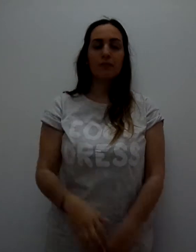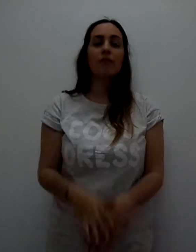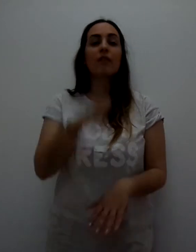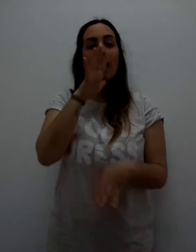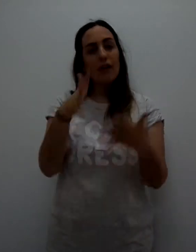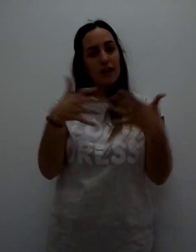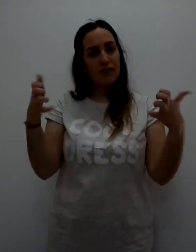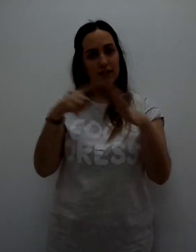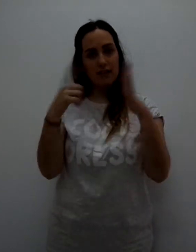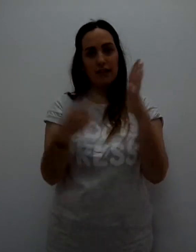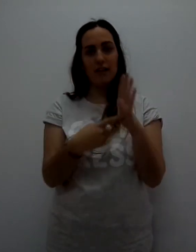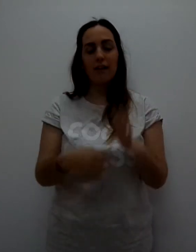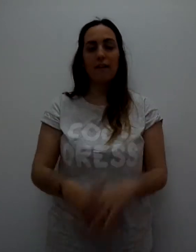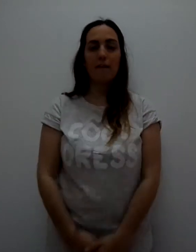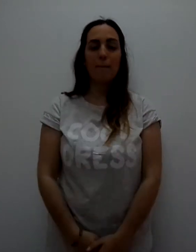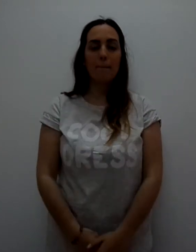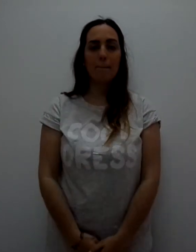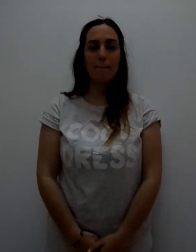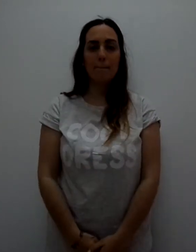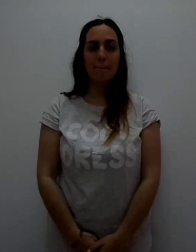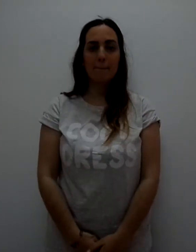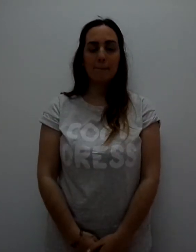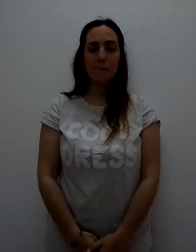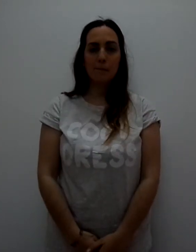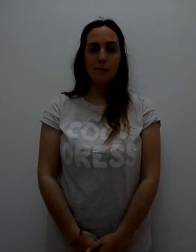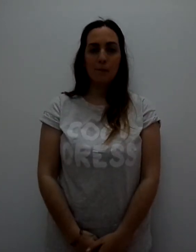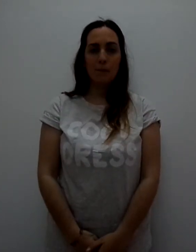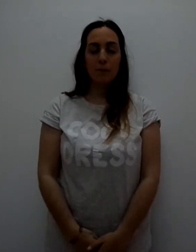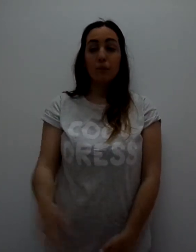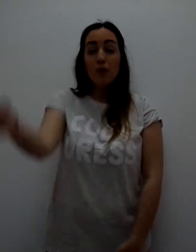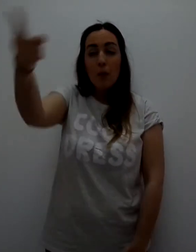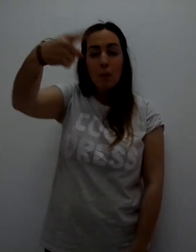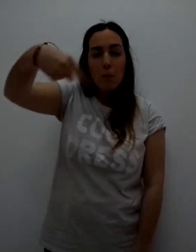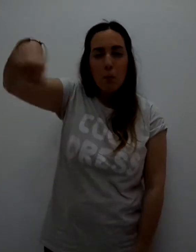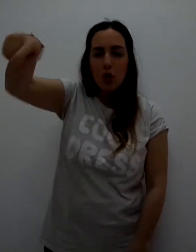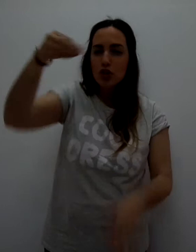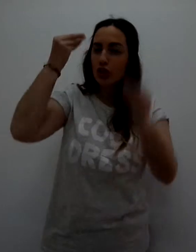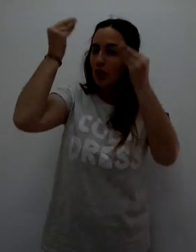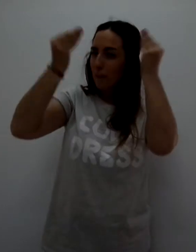Ahora la frase entera. ¿Vosotros creéis que la reina es buena?